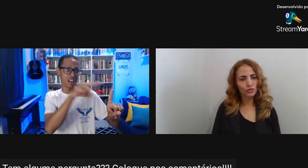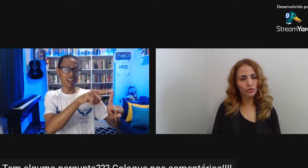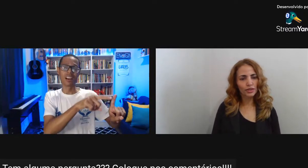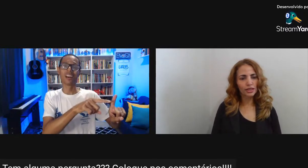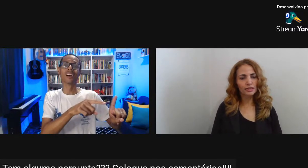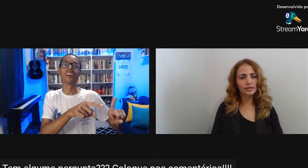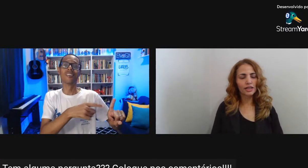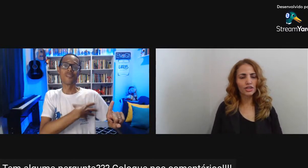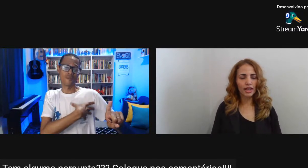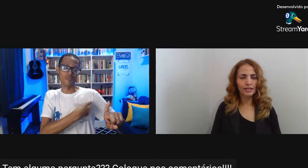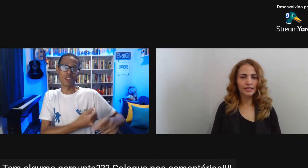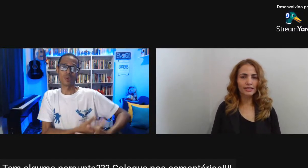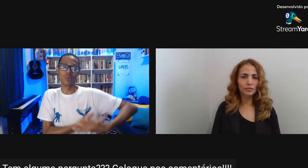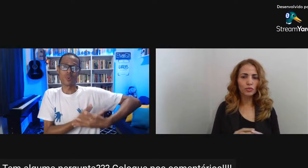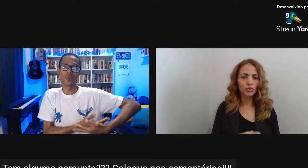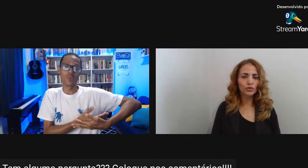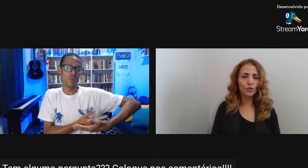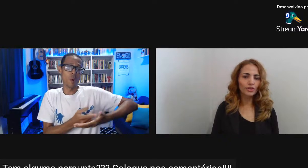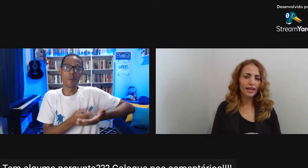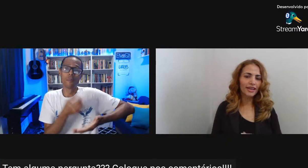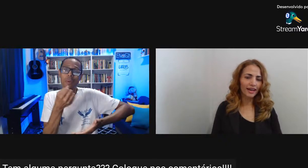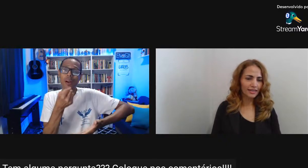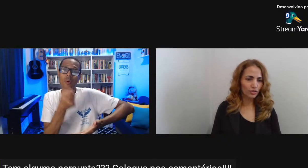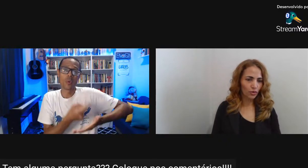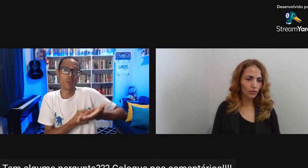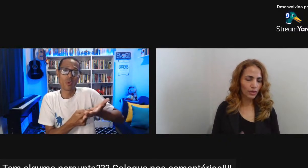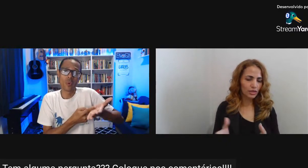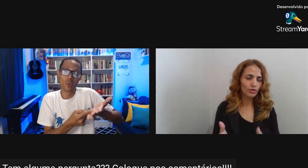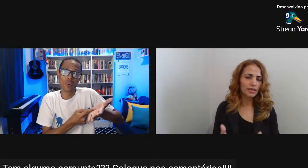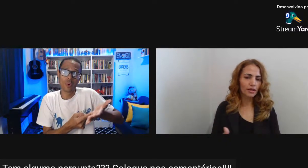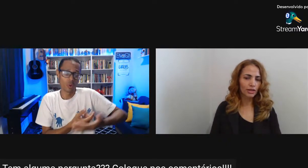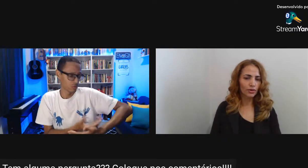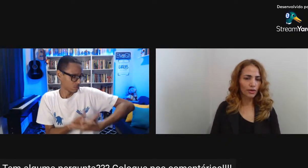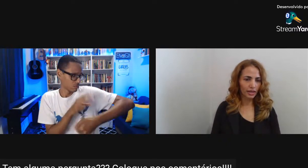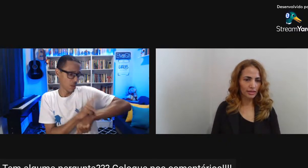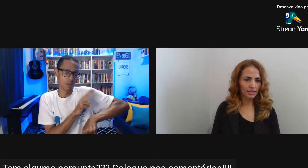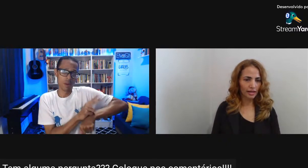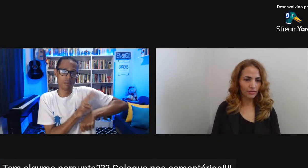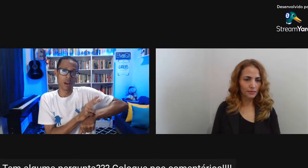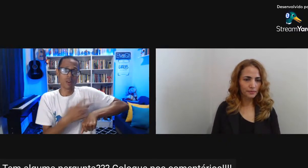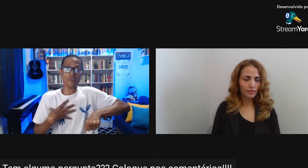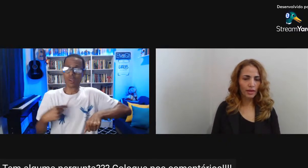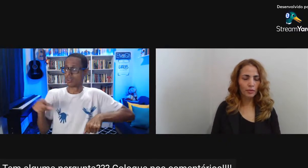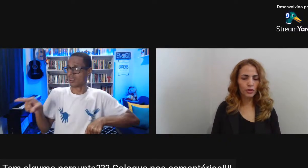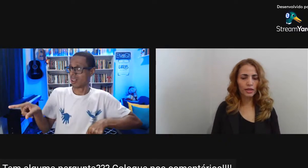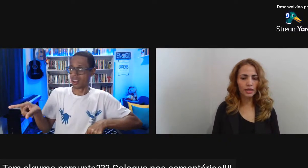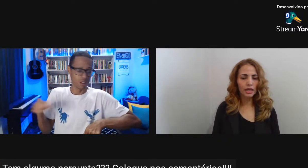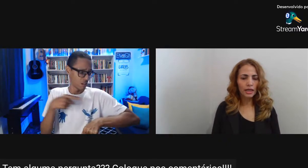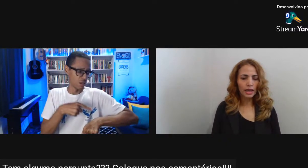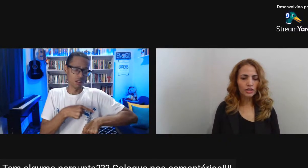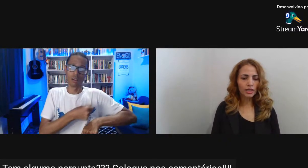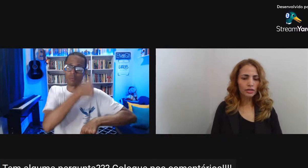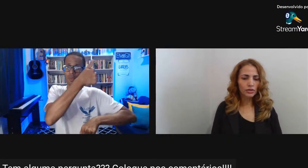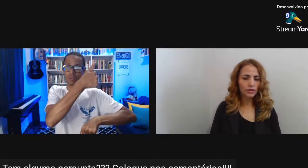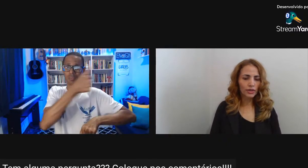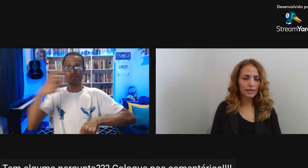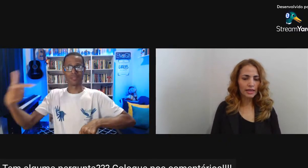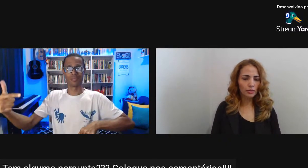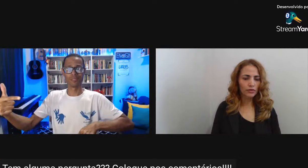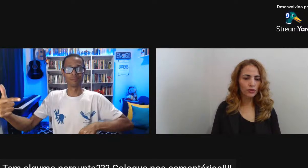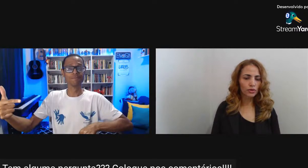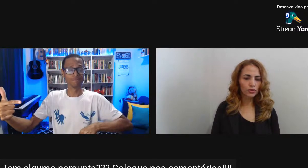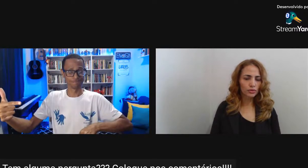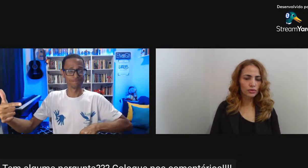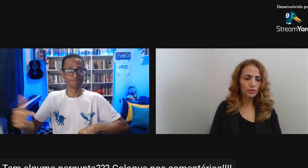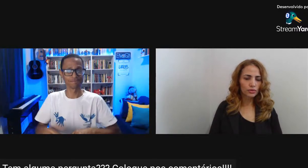paradoxo Que deixasse-as Muito contrariadas Com a situação atual Em que elas estavam Porque acho que No livro A